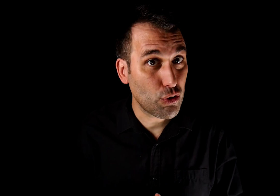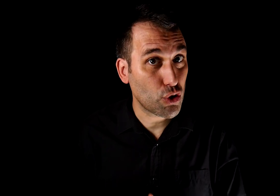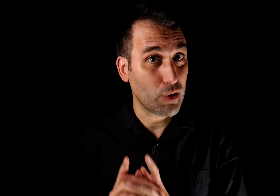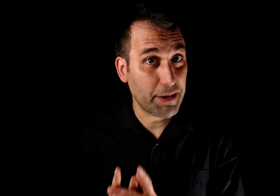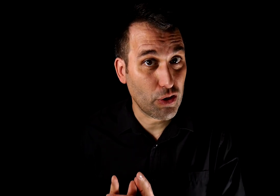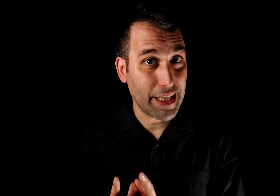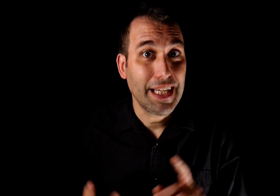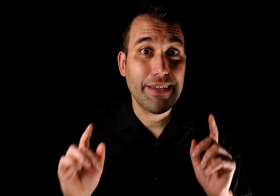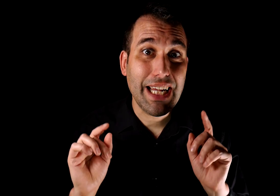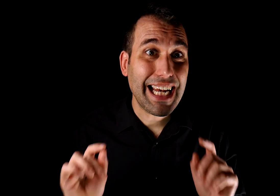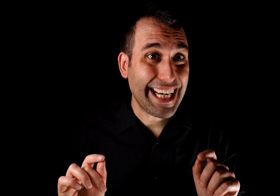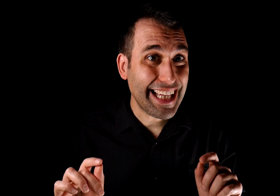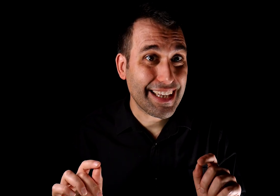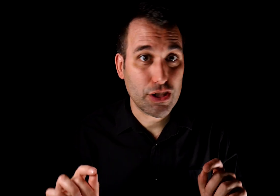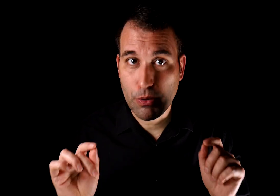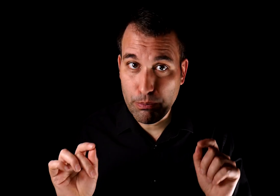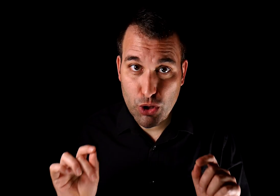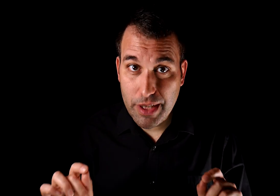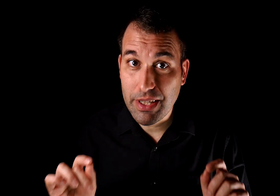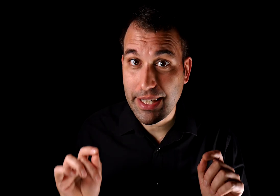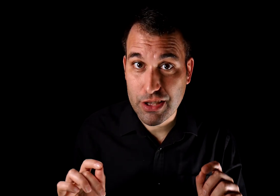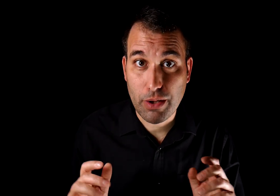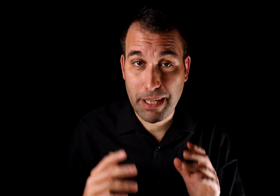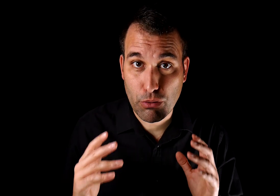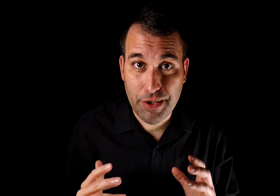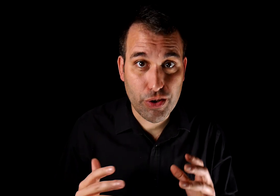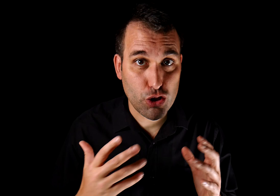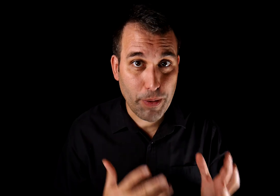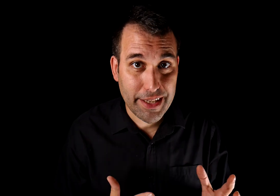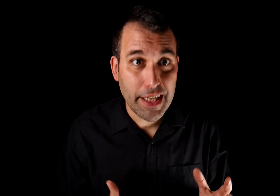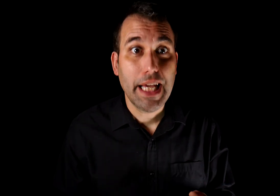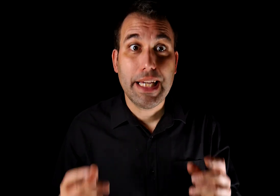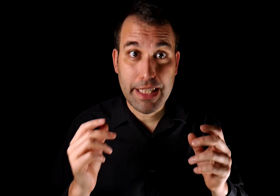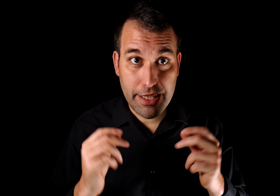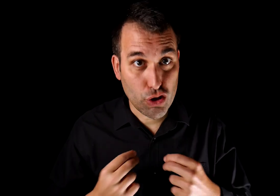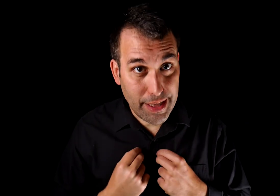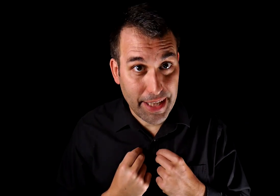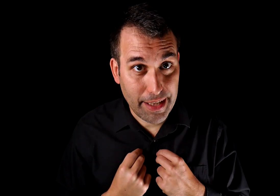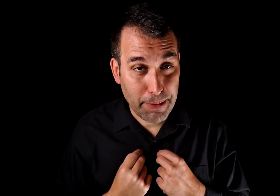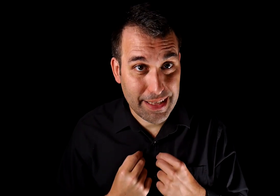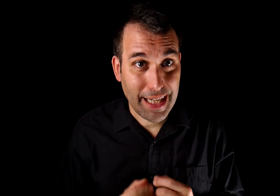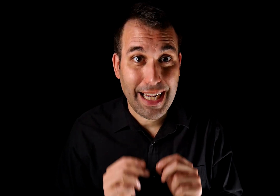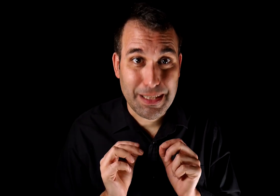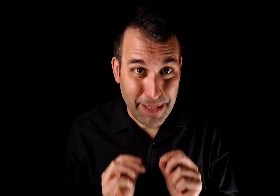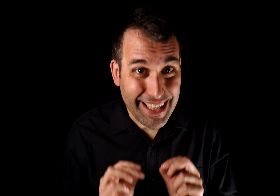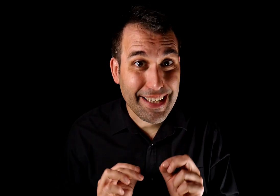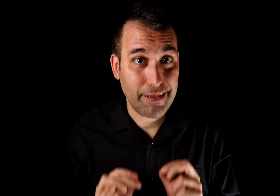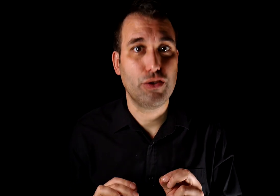discurso de una persona, deberían alertarte sobre un posible riesgo de manipulación de su parte y nos debe hacer prestar especial atención